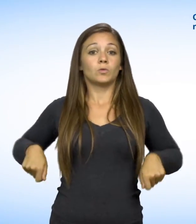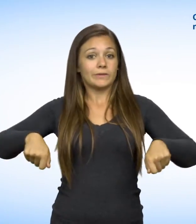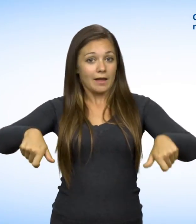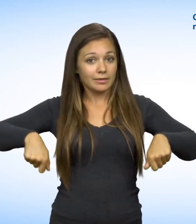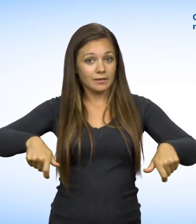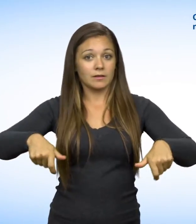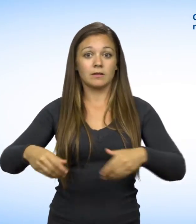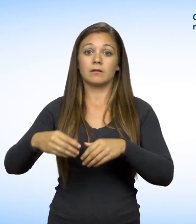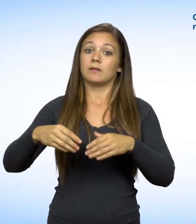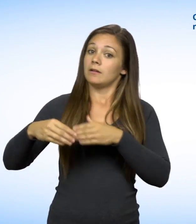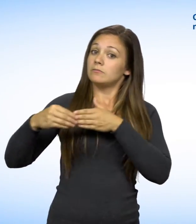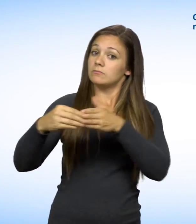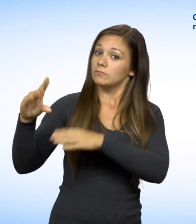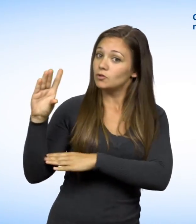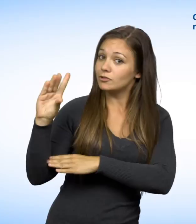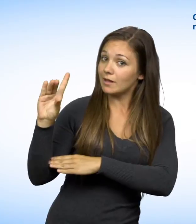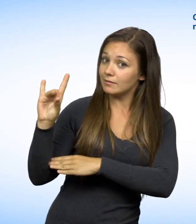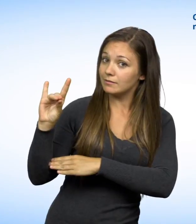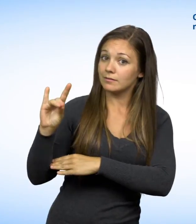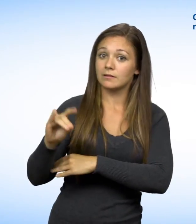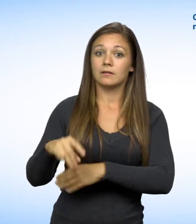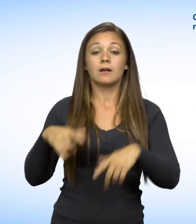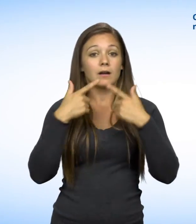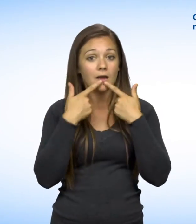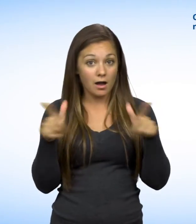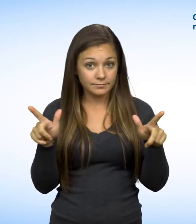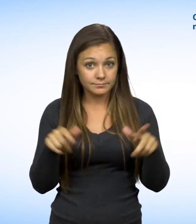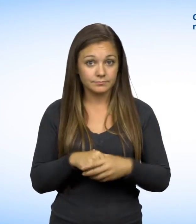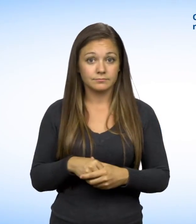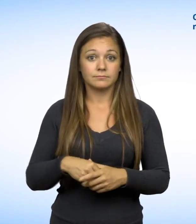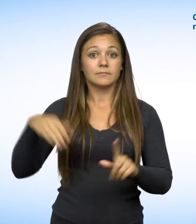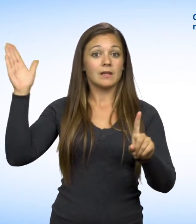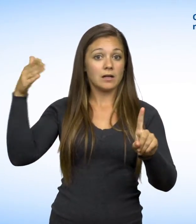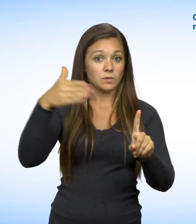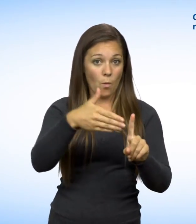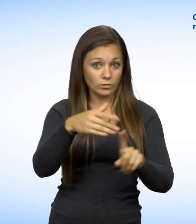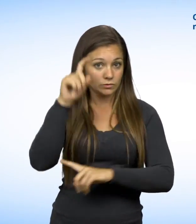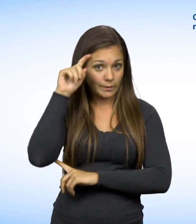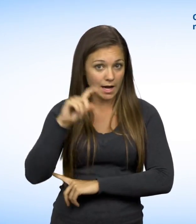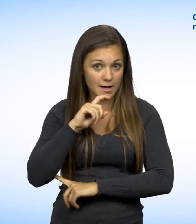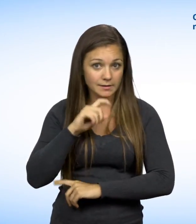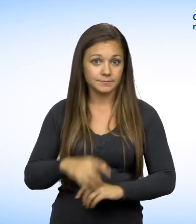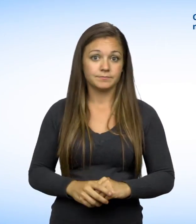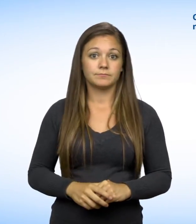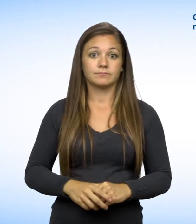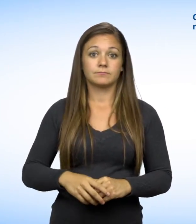Hauteuil roulant Chien guide Langue Orientation sexuelle